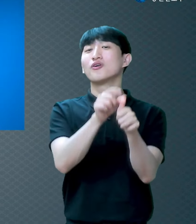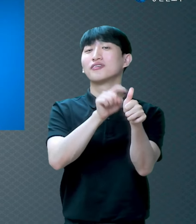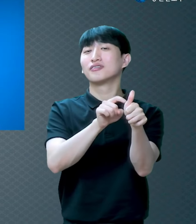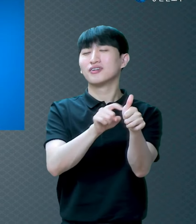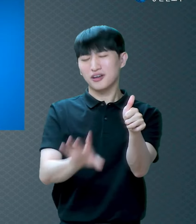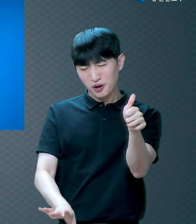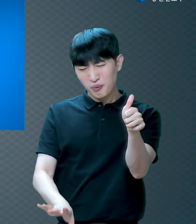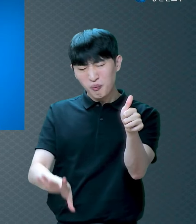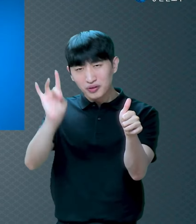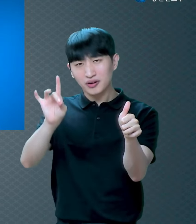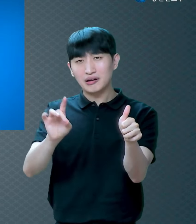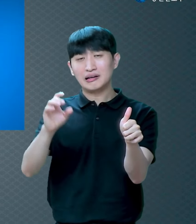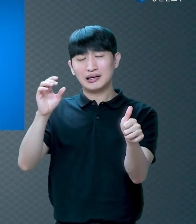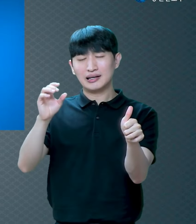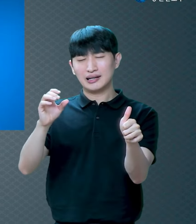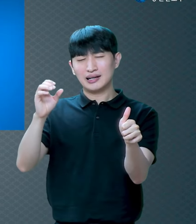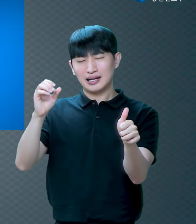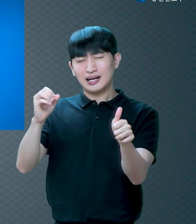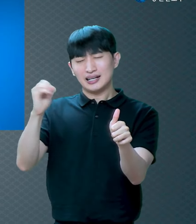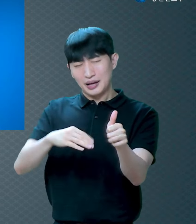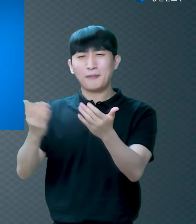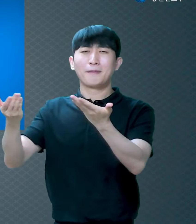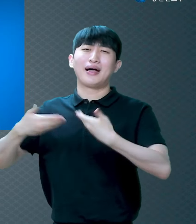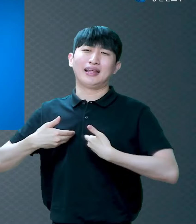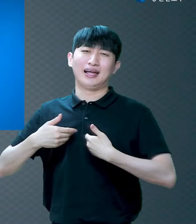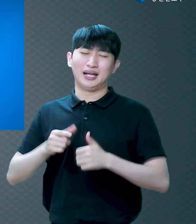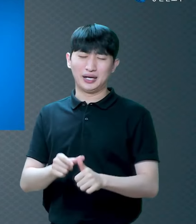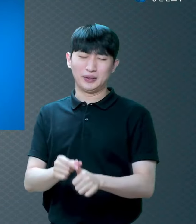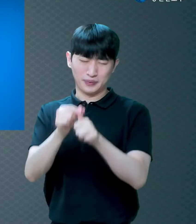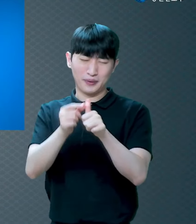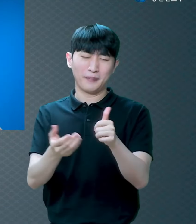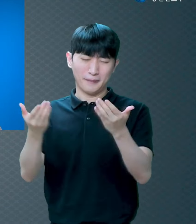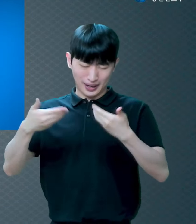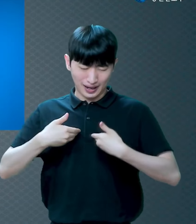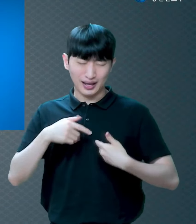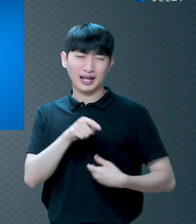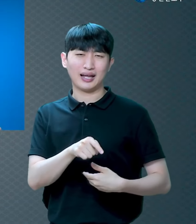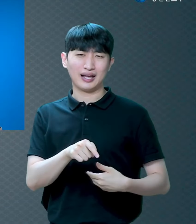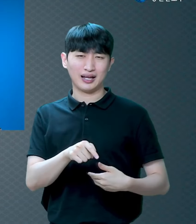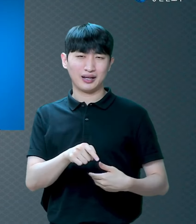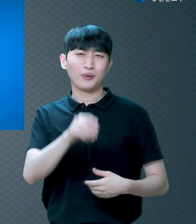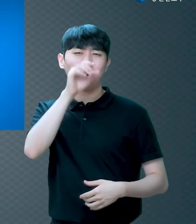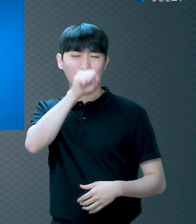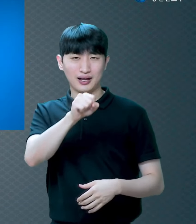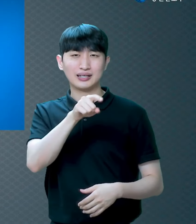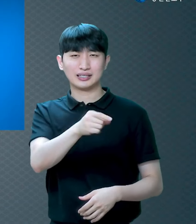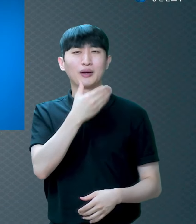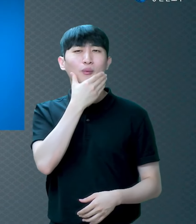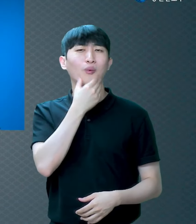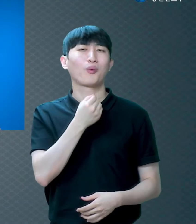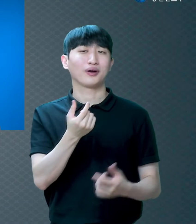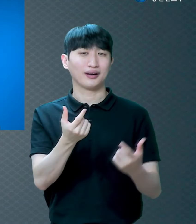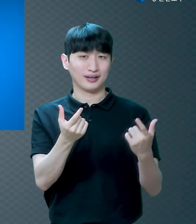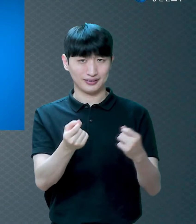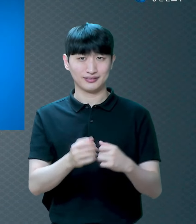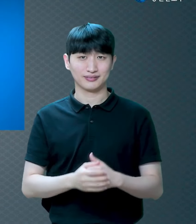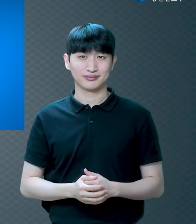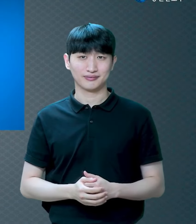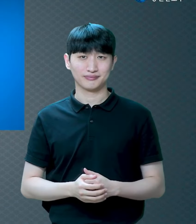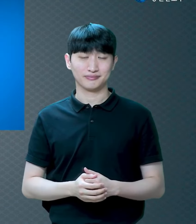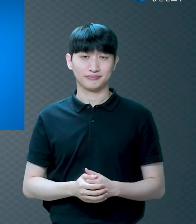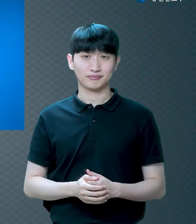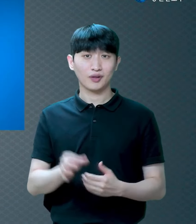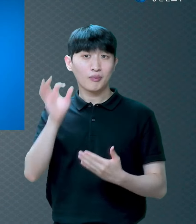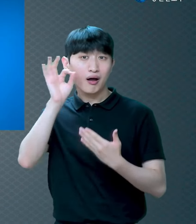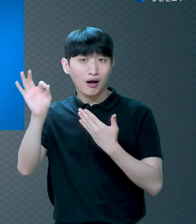구원은 일단 받아야 됩니다 그게 나한테 복이 되는 거예요 만약에